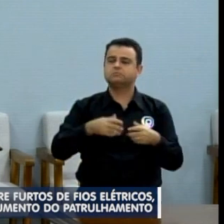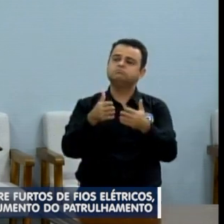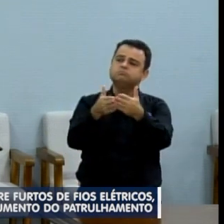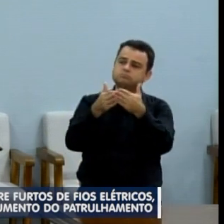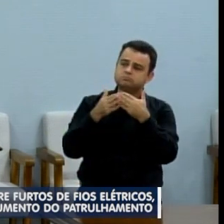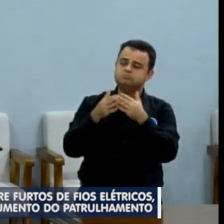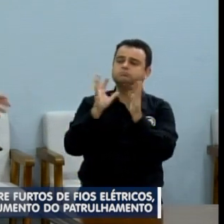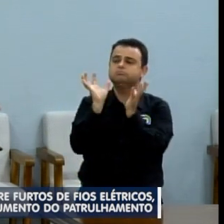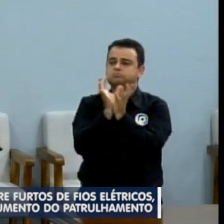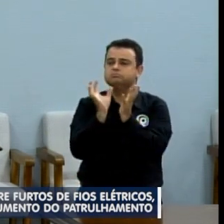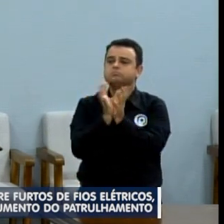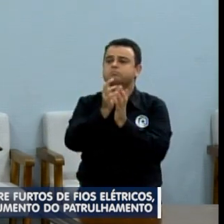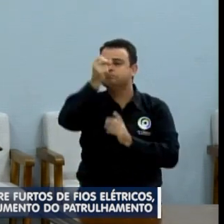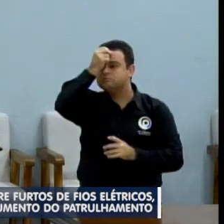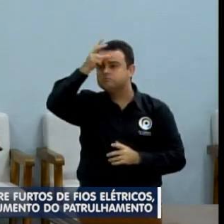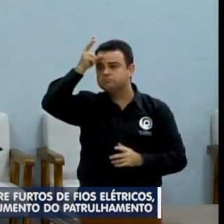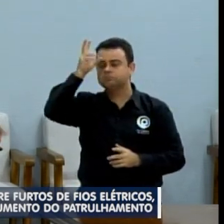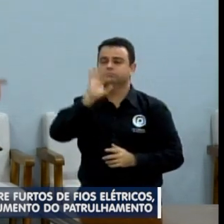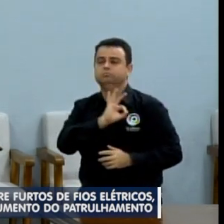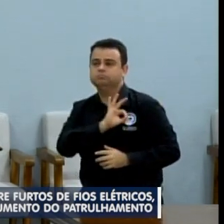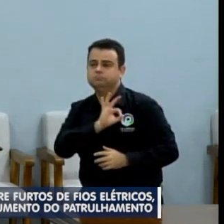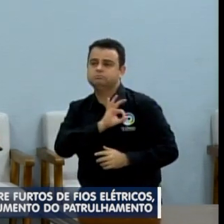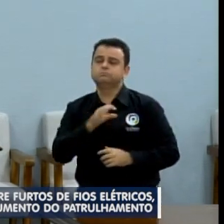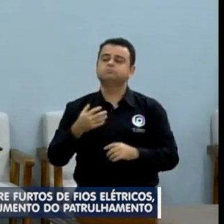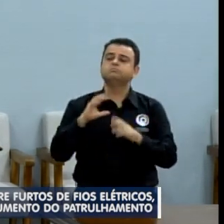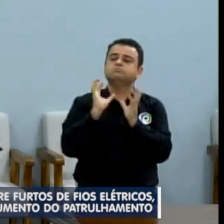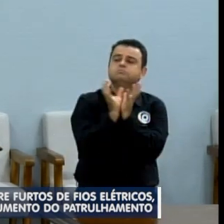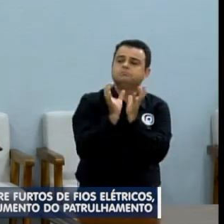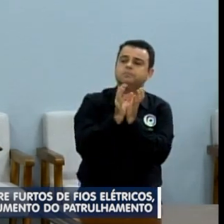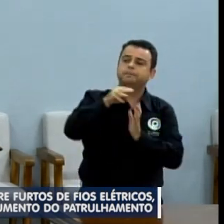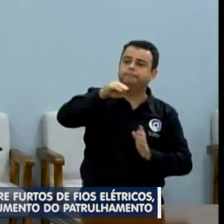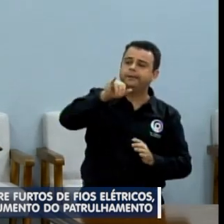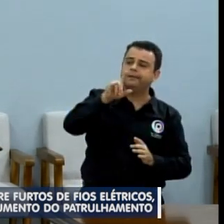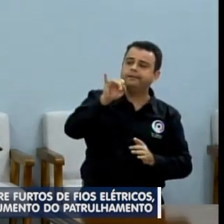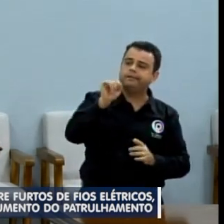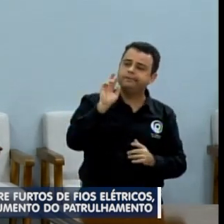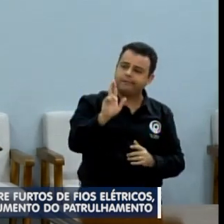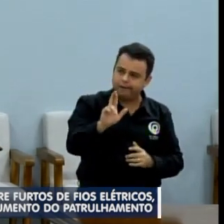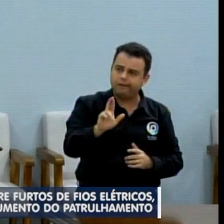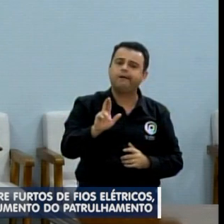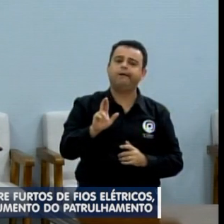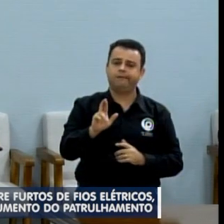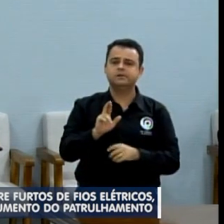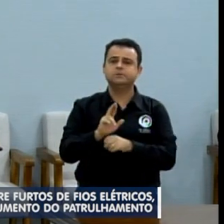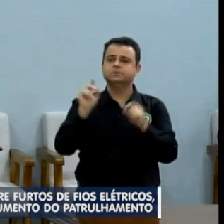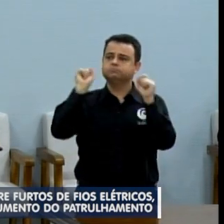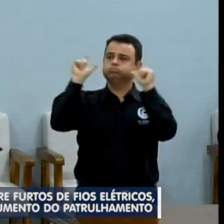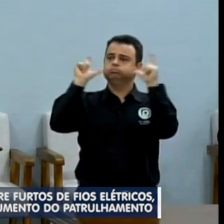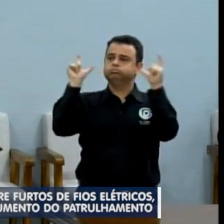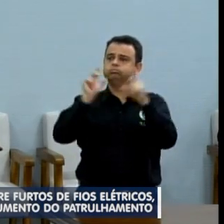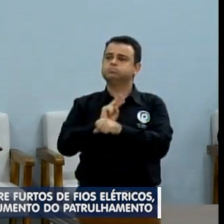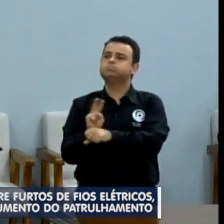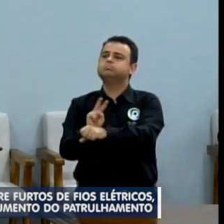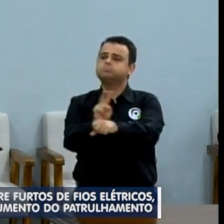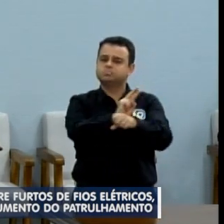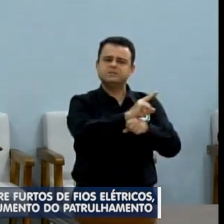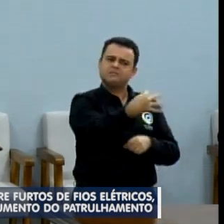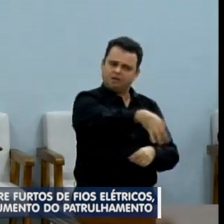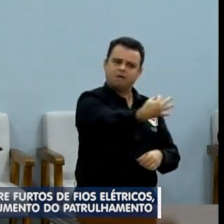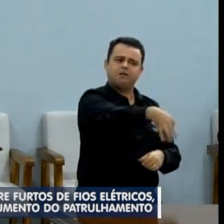a Polícia Militar, que faz as rondas, exatamente, tem esse também a questão aí dessas...